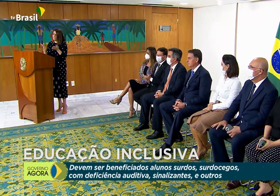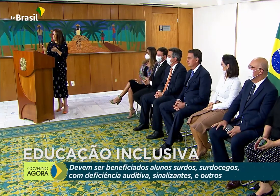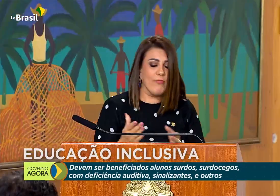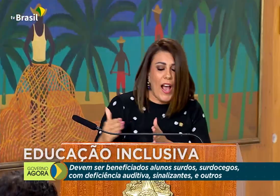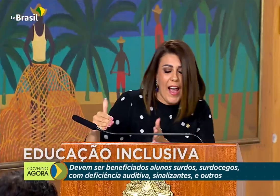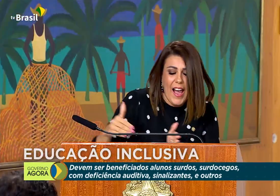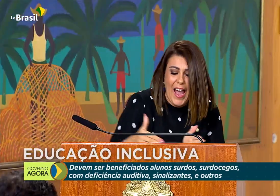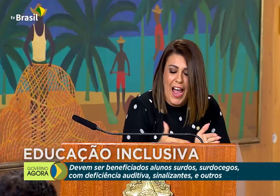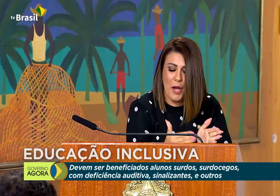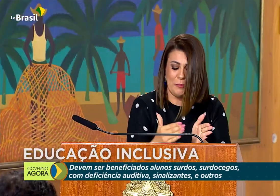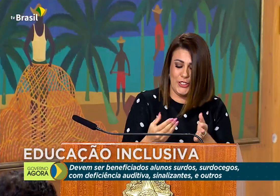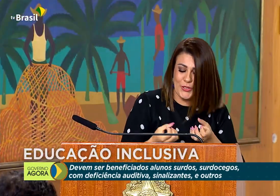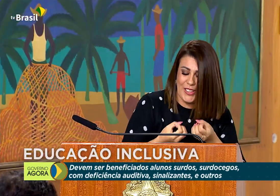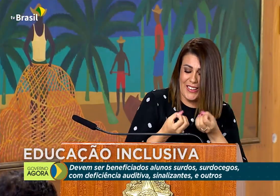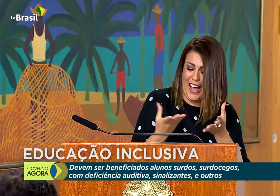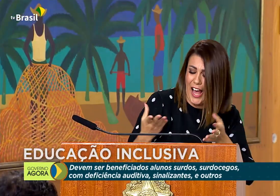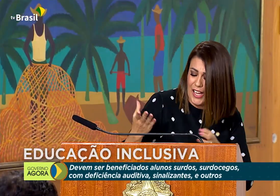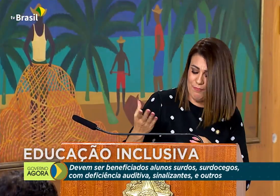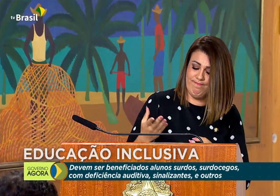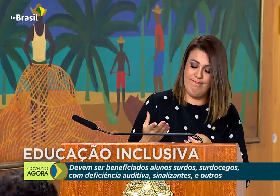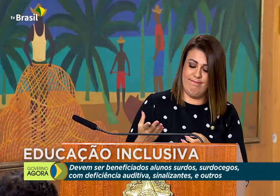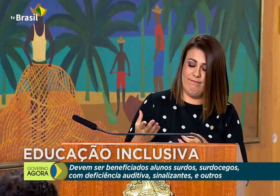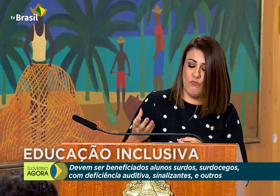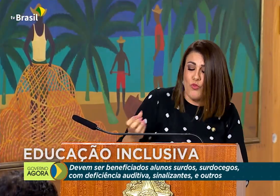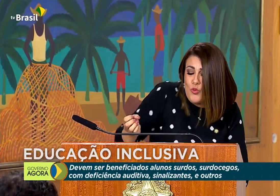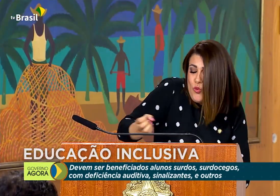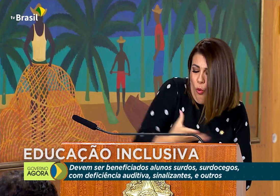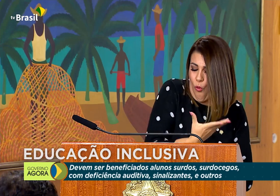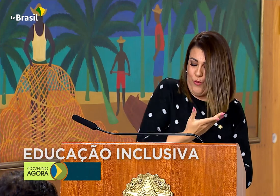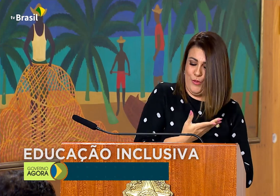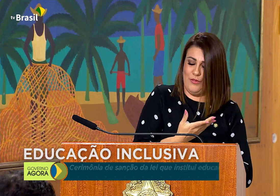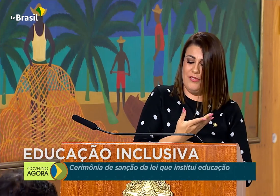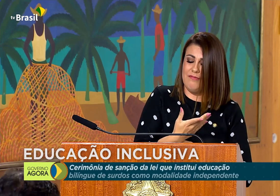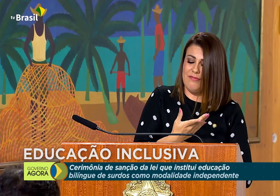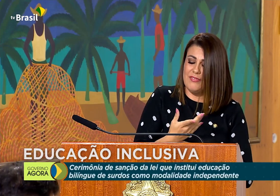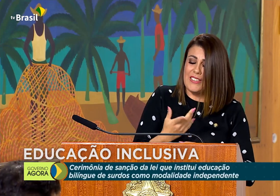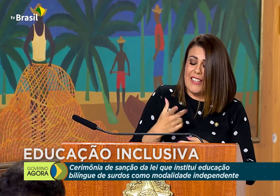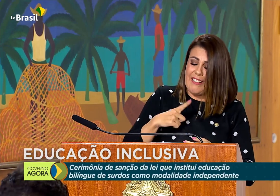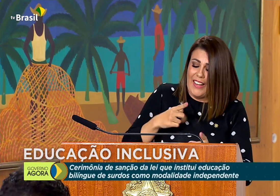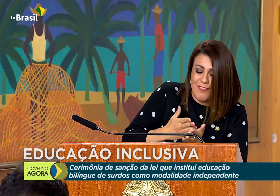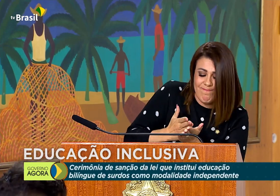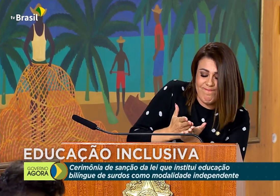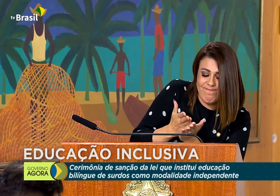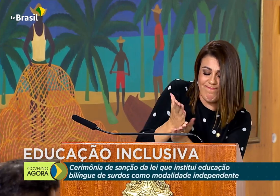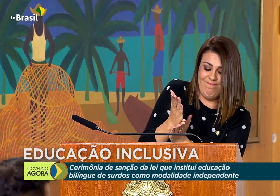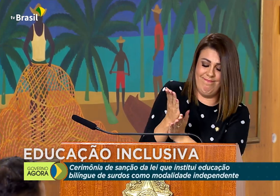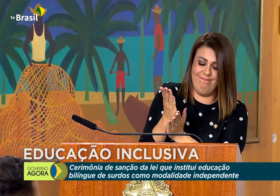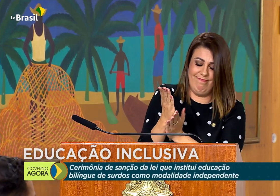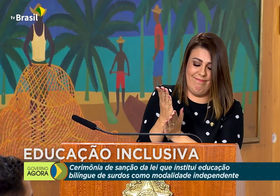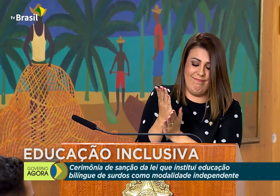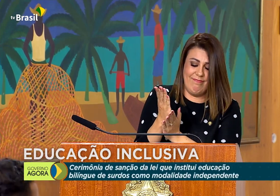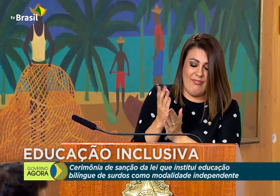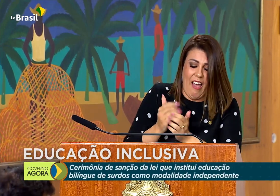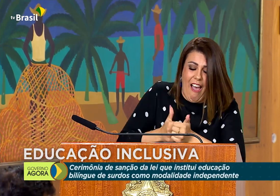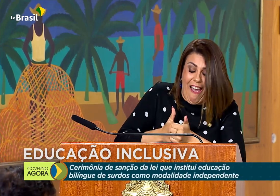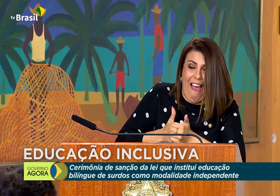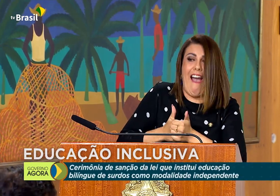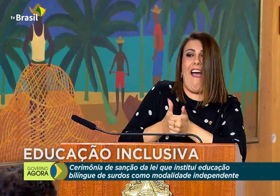A assinatura de hoje abre um novo caminho de uma